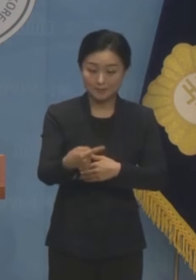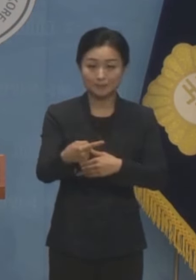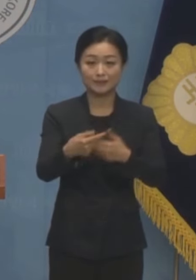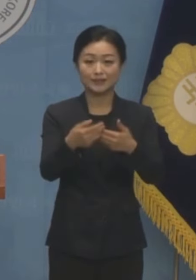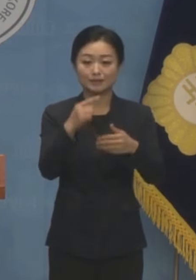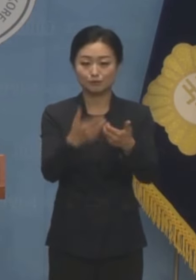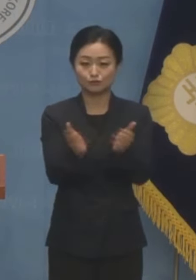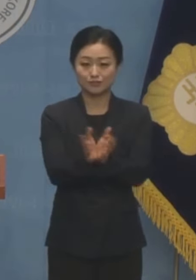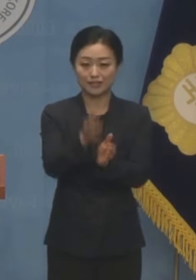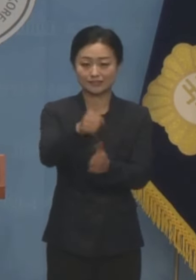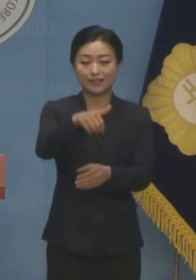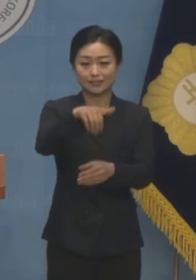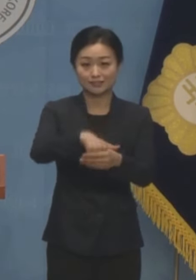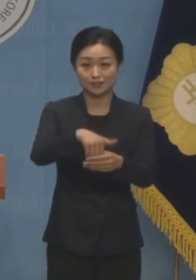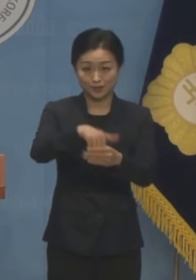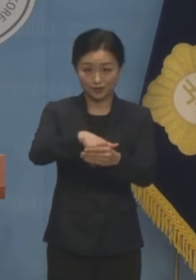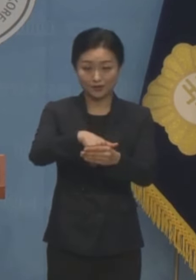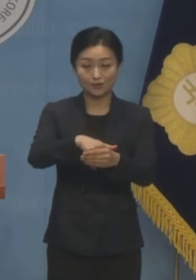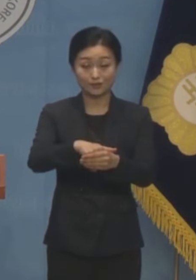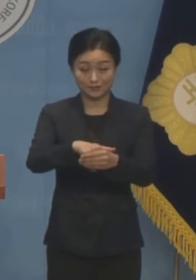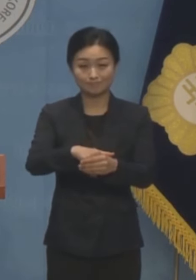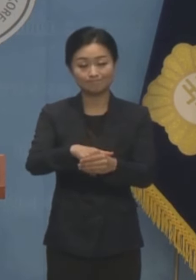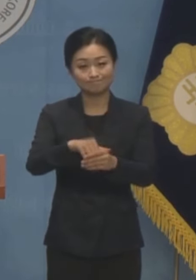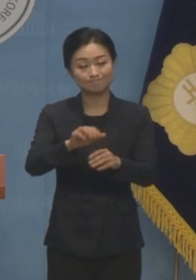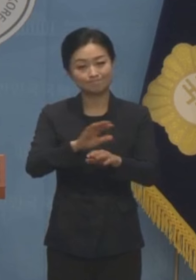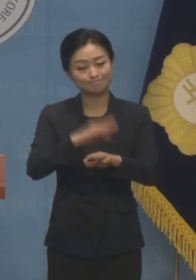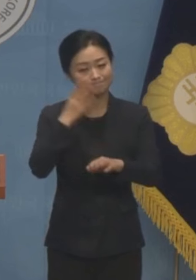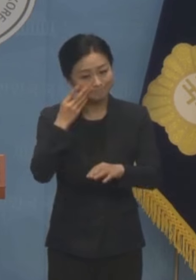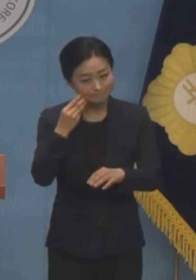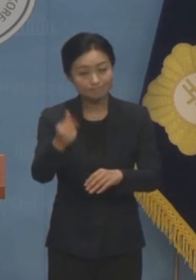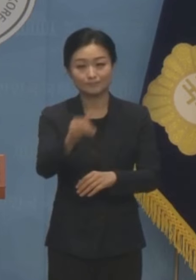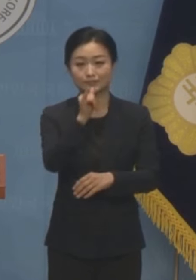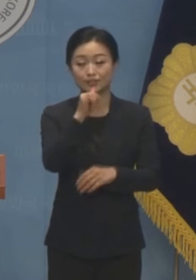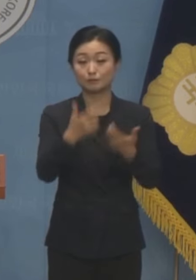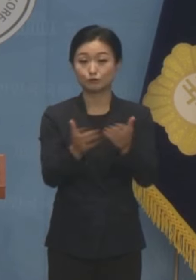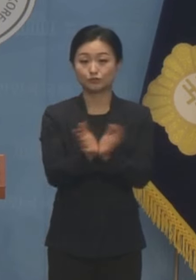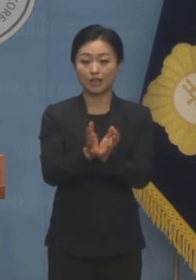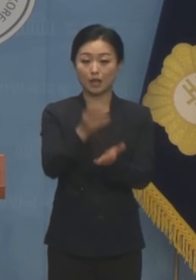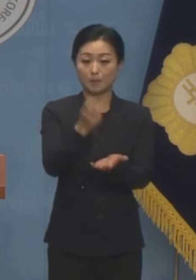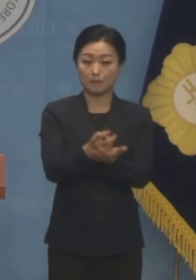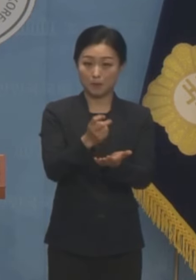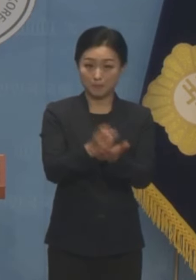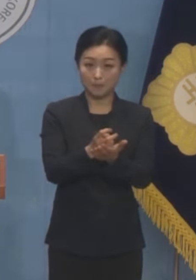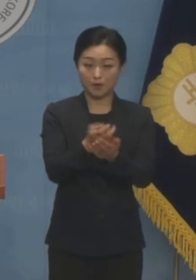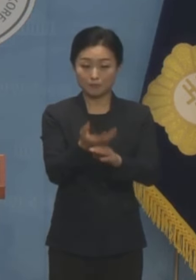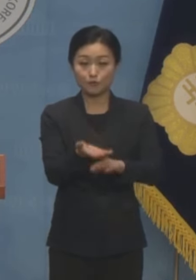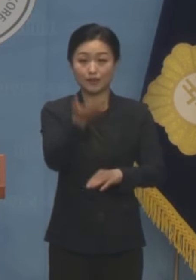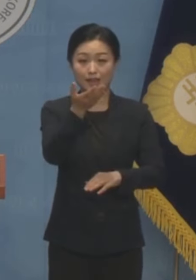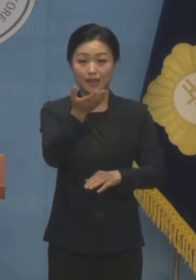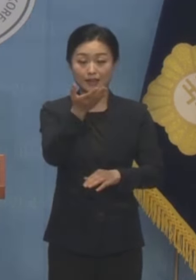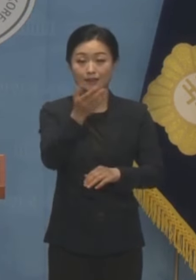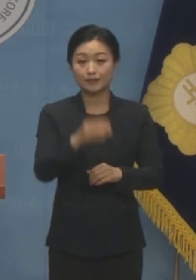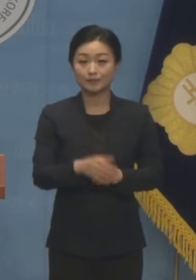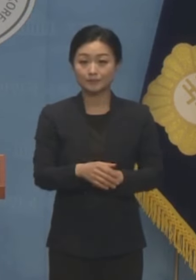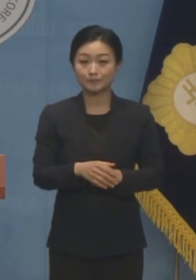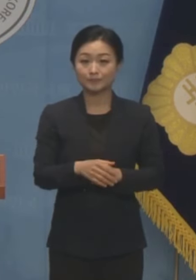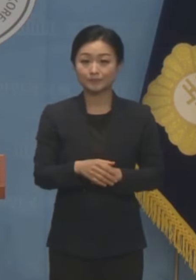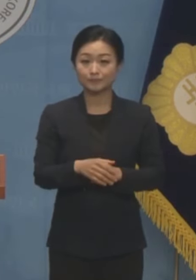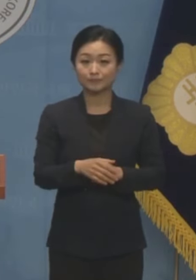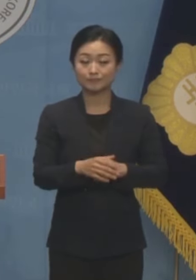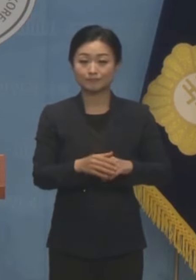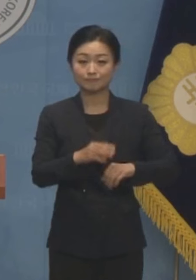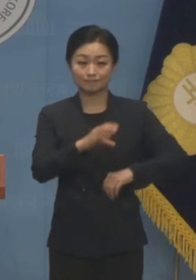넘고 있습니다. 민주당은 원칙보다 기득권의 침묵과